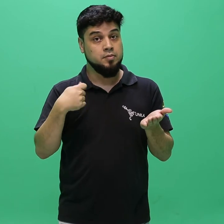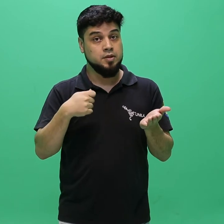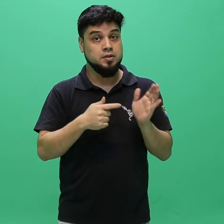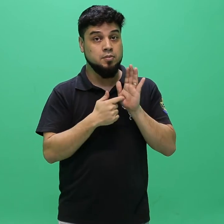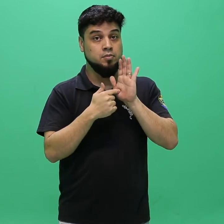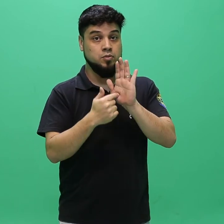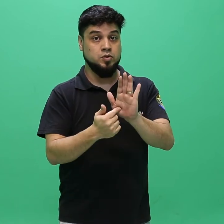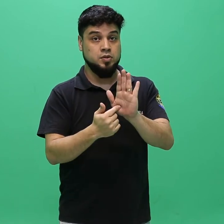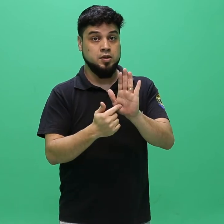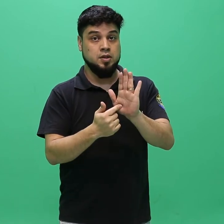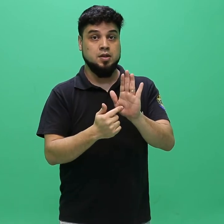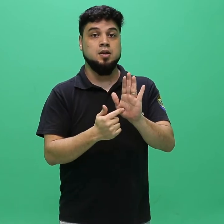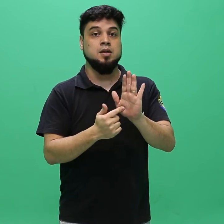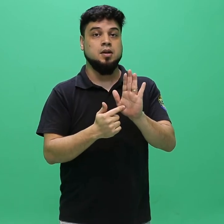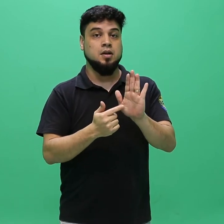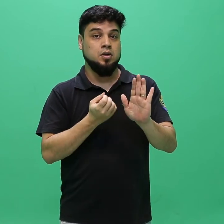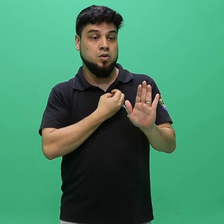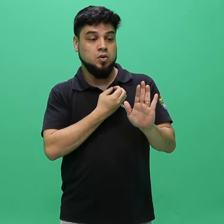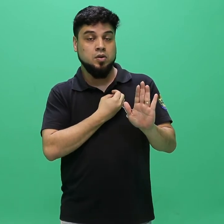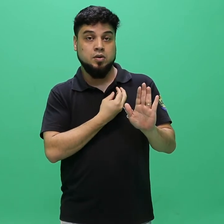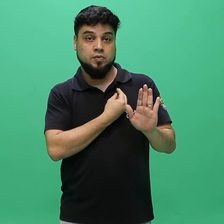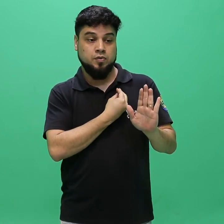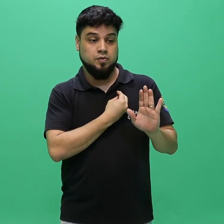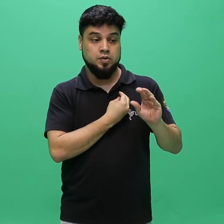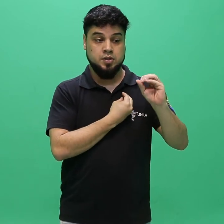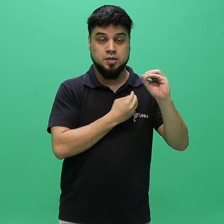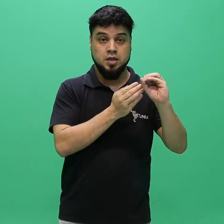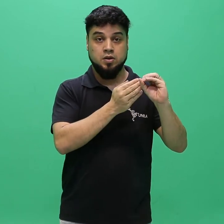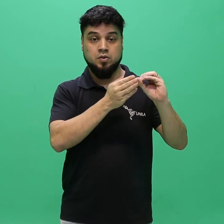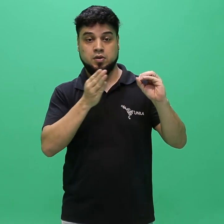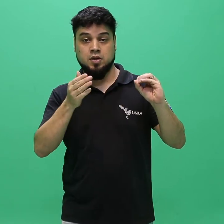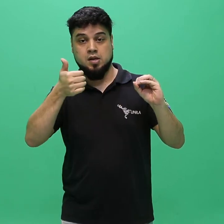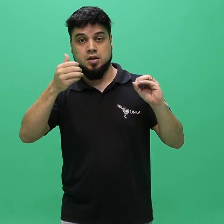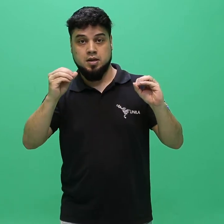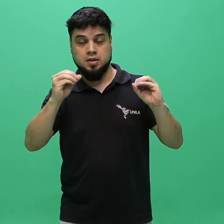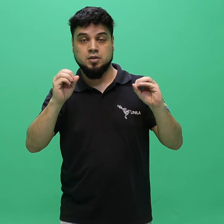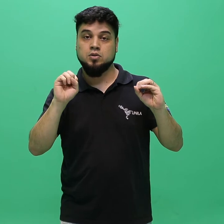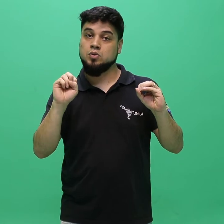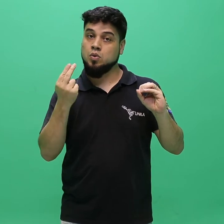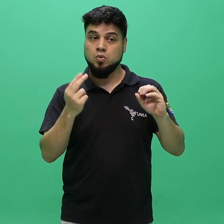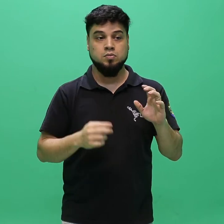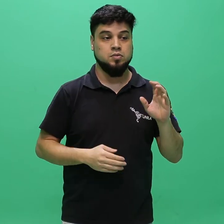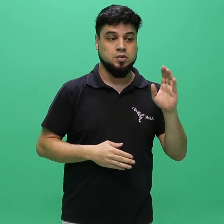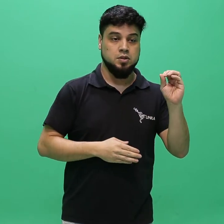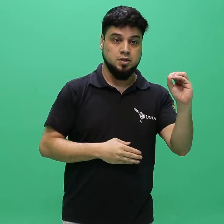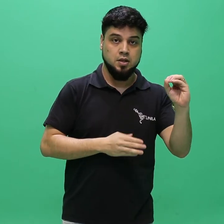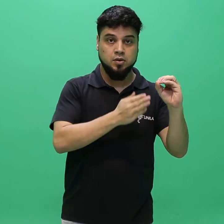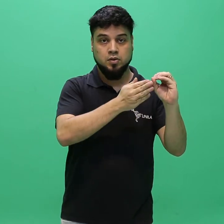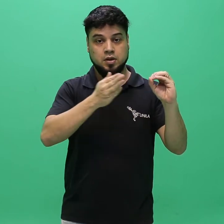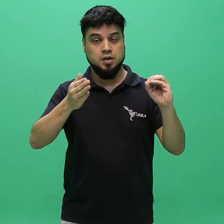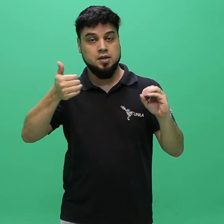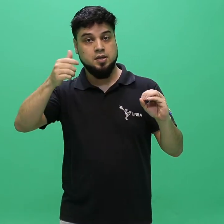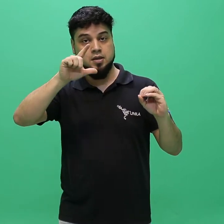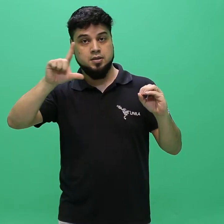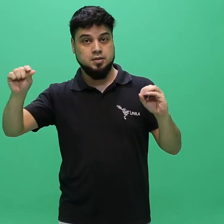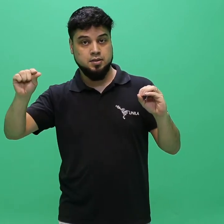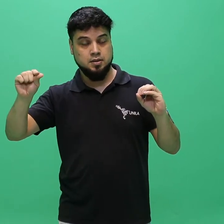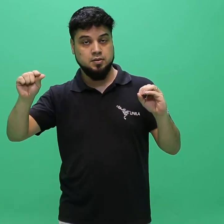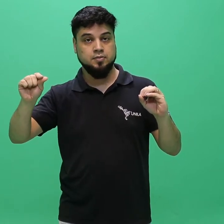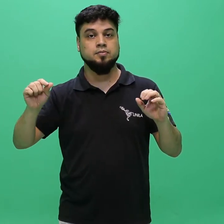sendo que os candidatos cujas instituições de origem adotam escala diversa deverão